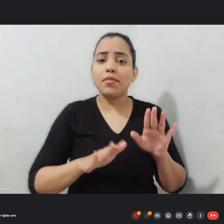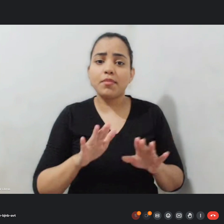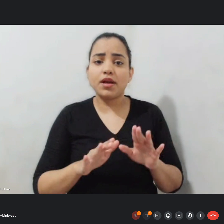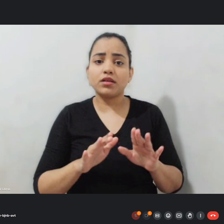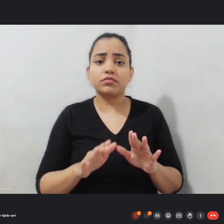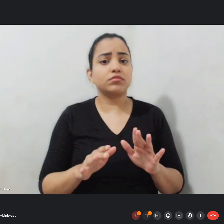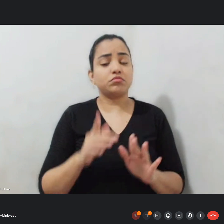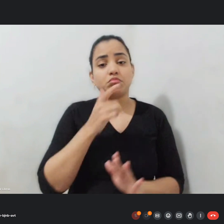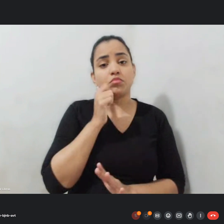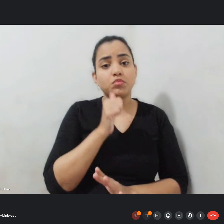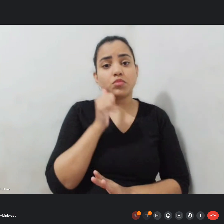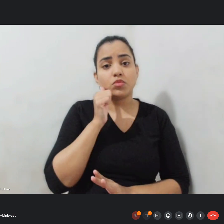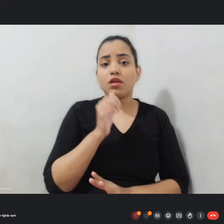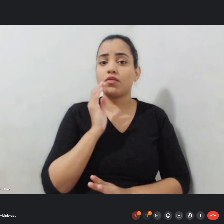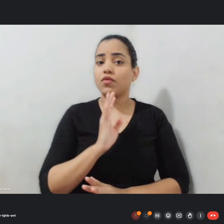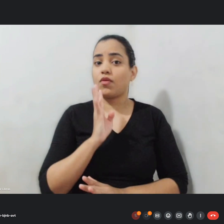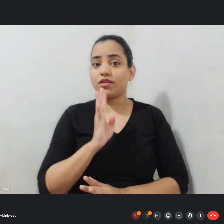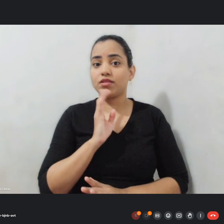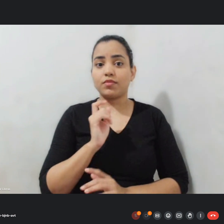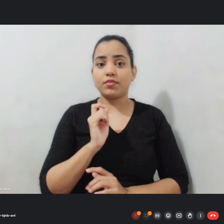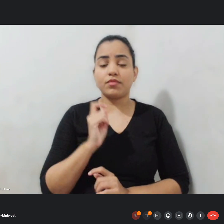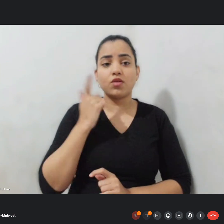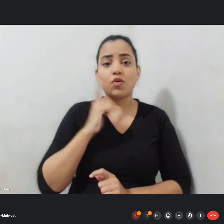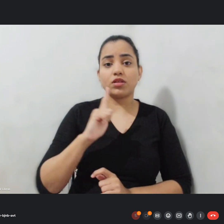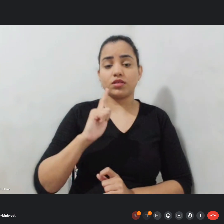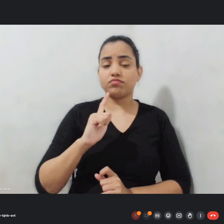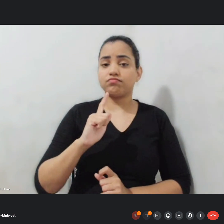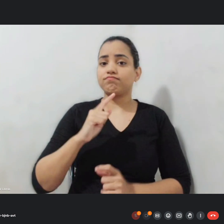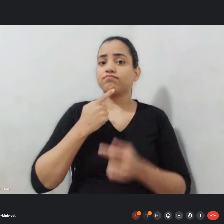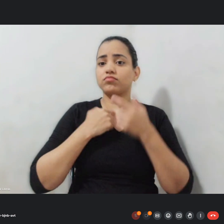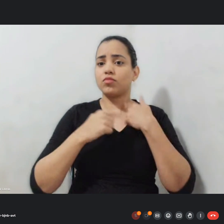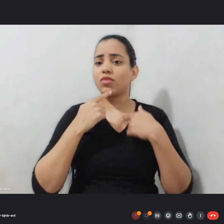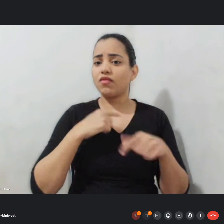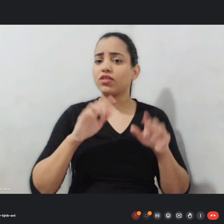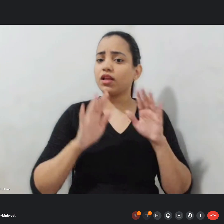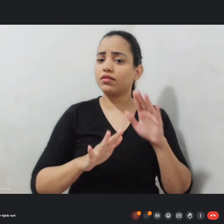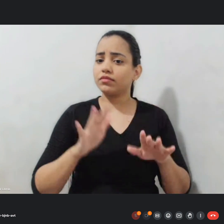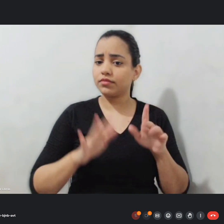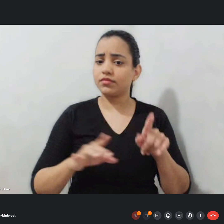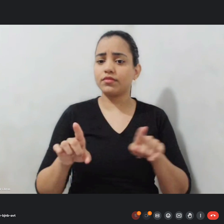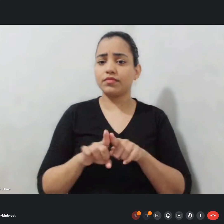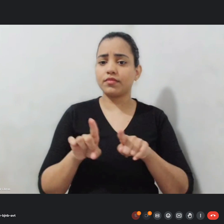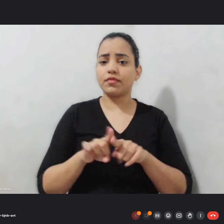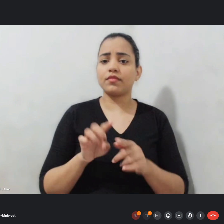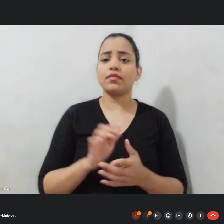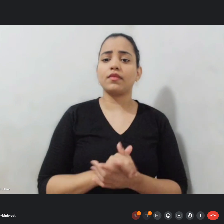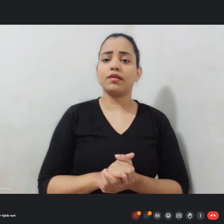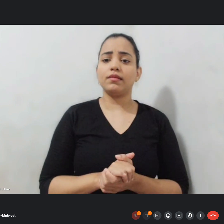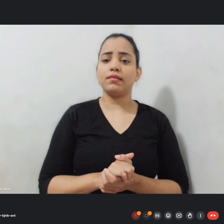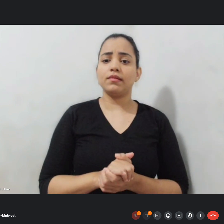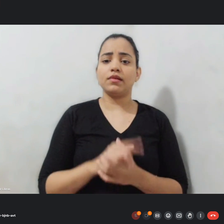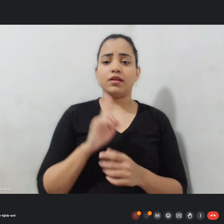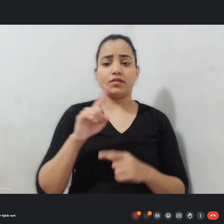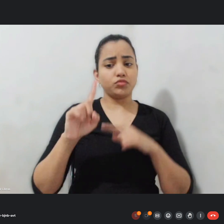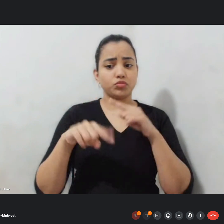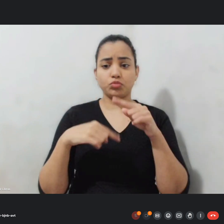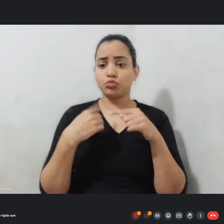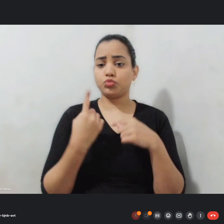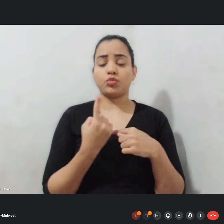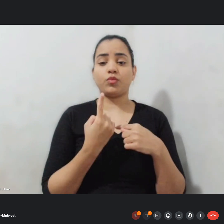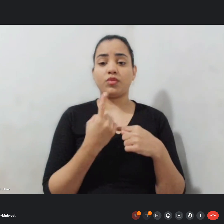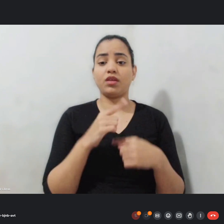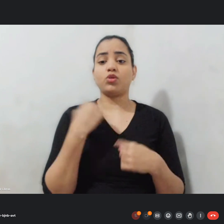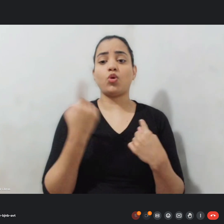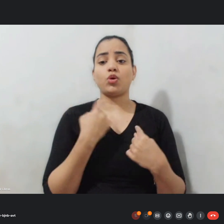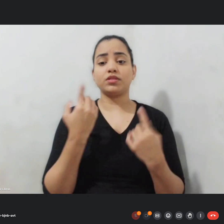mulheres para despertar despertar o desejo de ser uma uma percussionista foi um sucesso e nós estamos aqui né